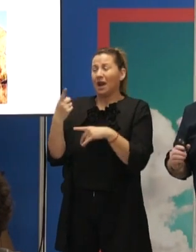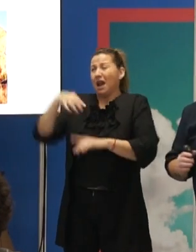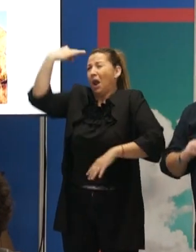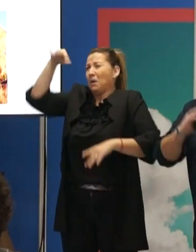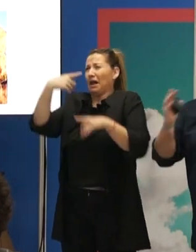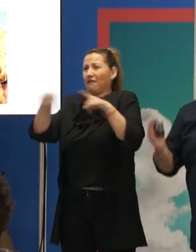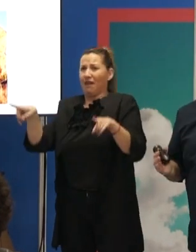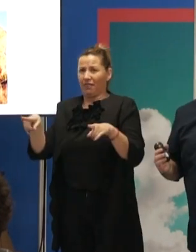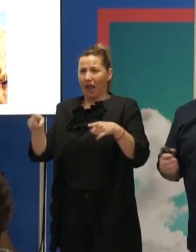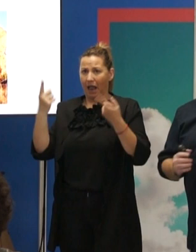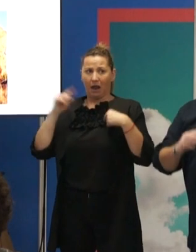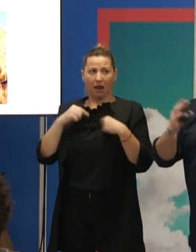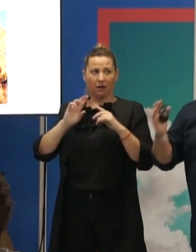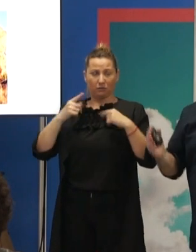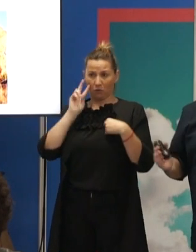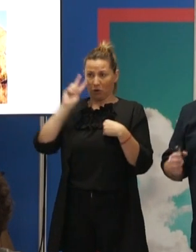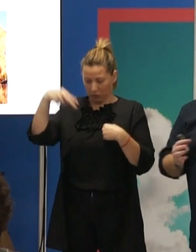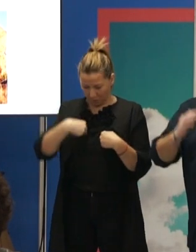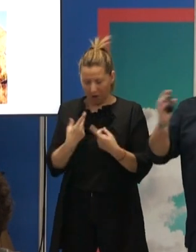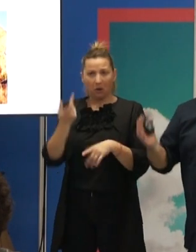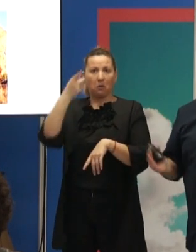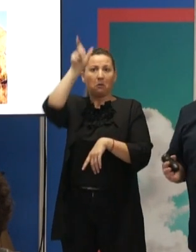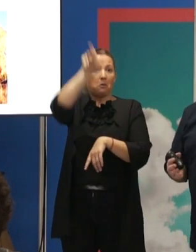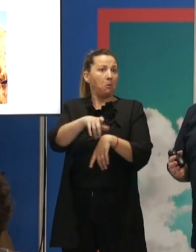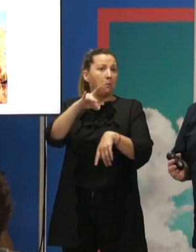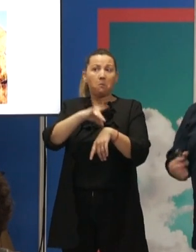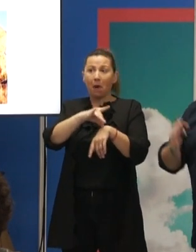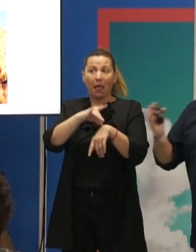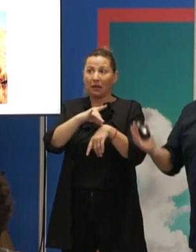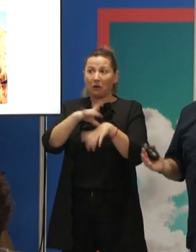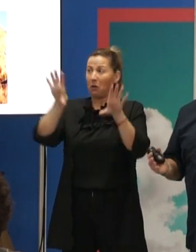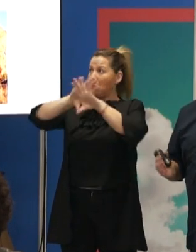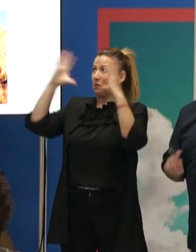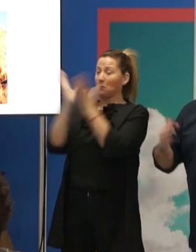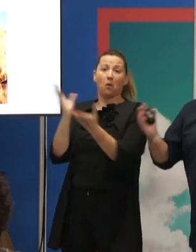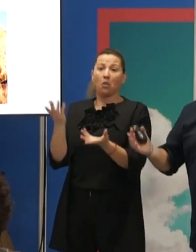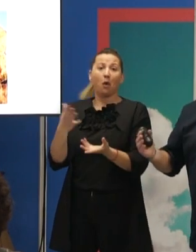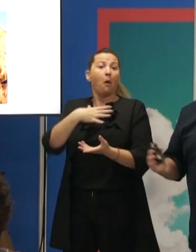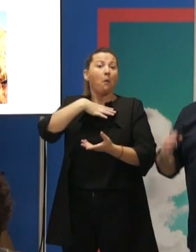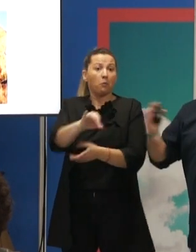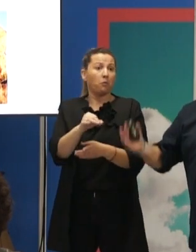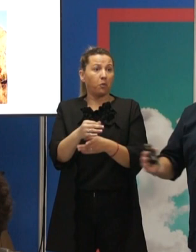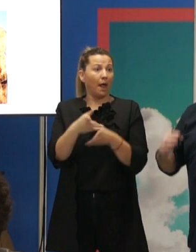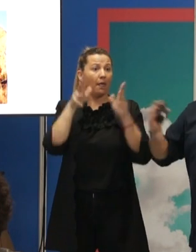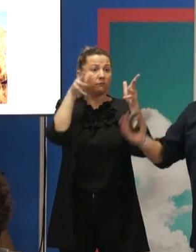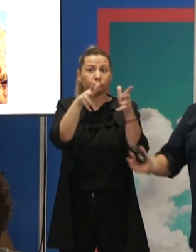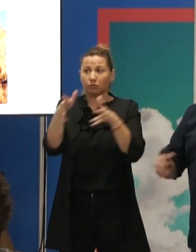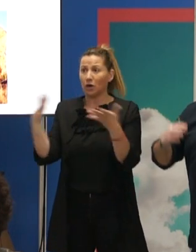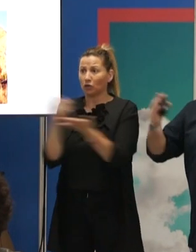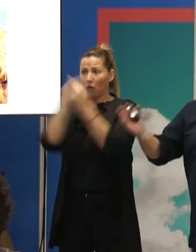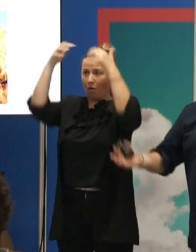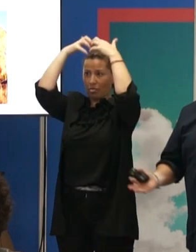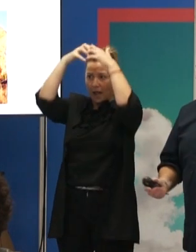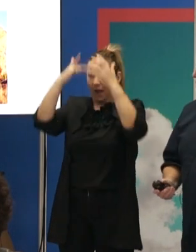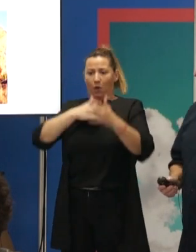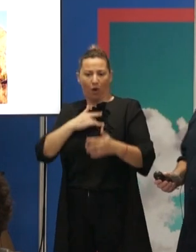así decirlo, es el exterior. Cualquier médico de cualquier parte del mundo os podría atender, porque todos tenemos el mismo cerebro, el mismo corazón,